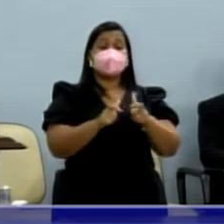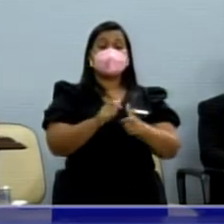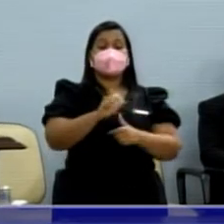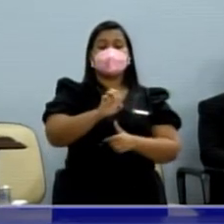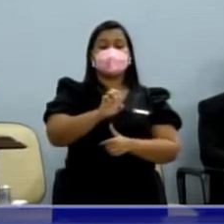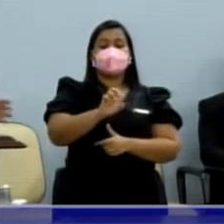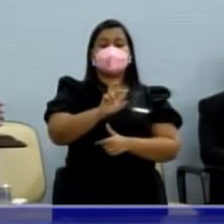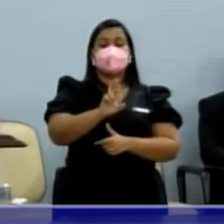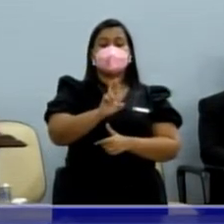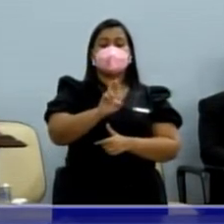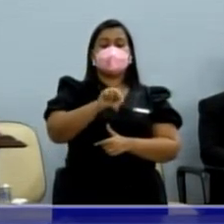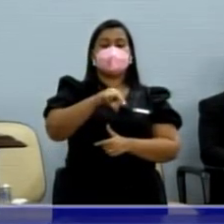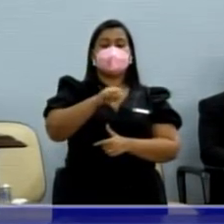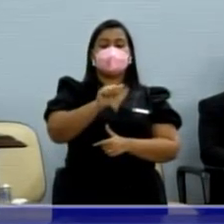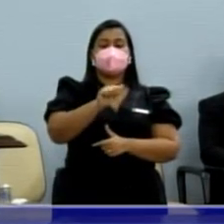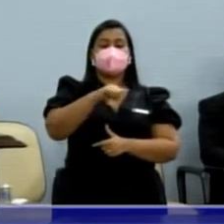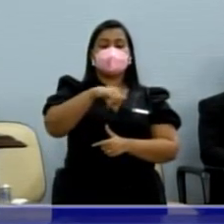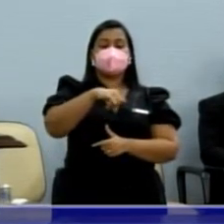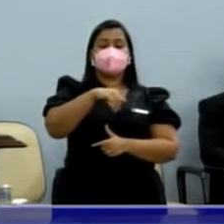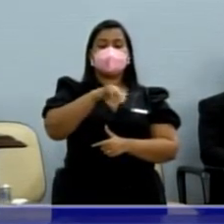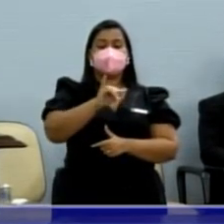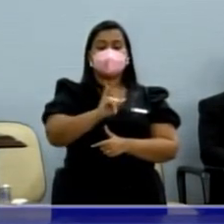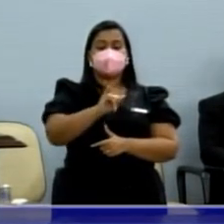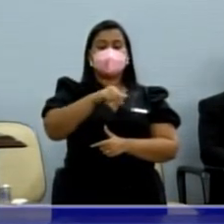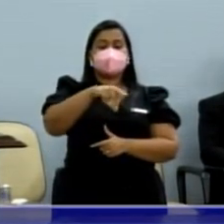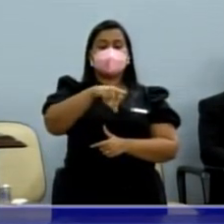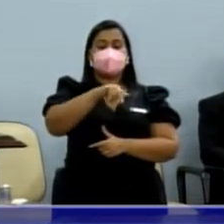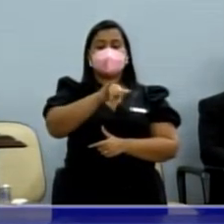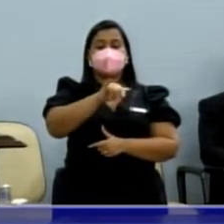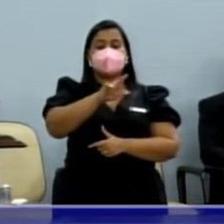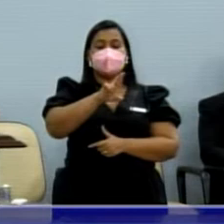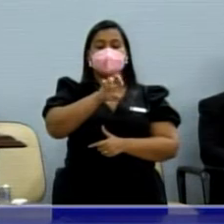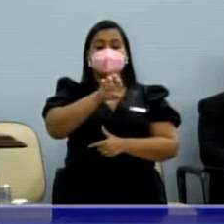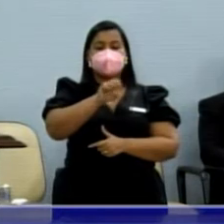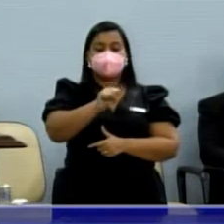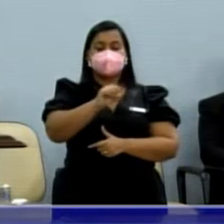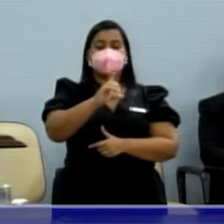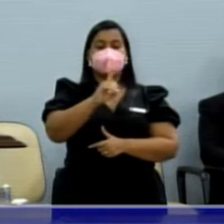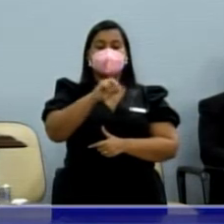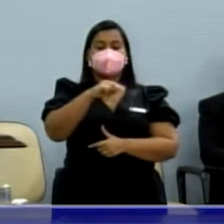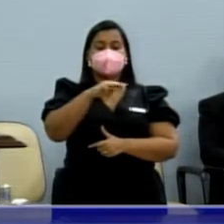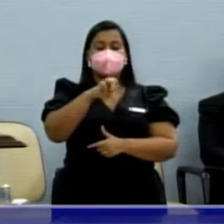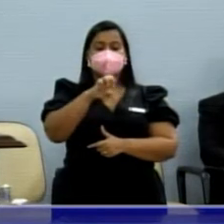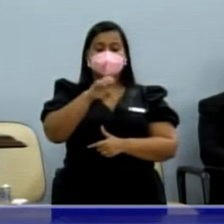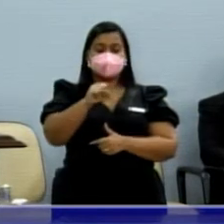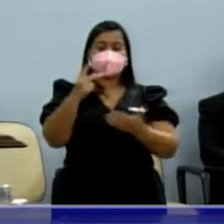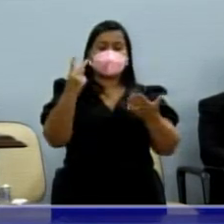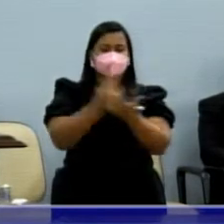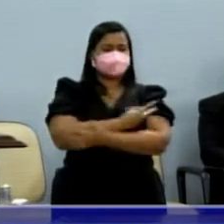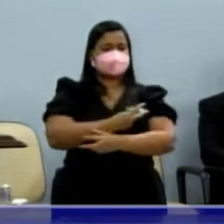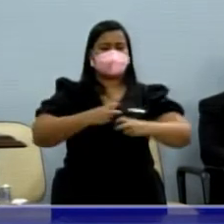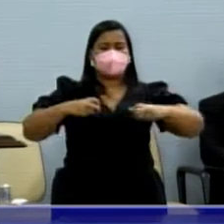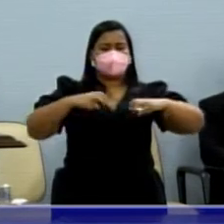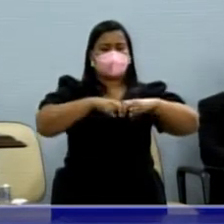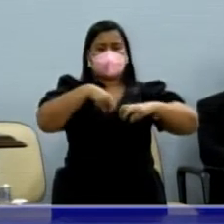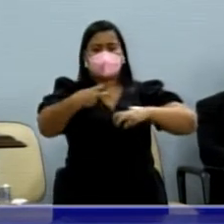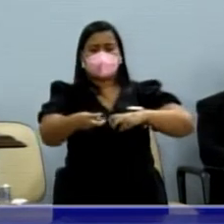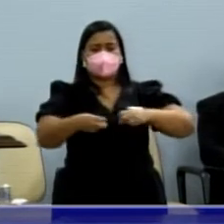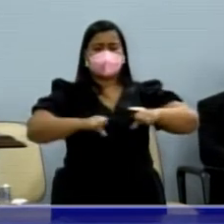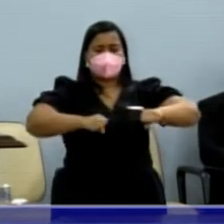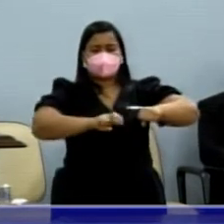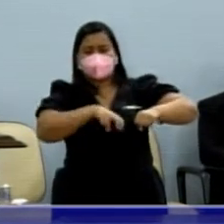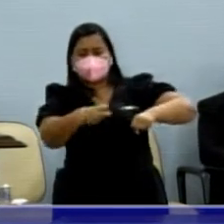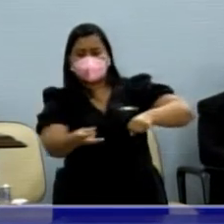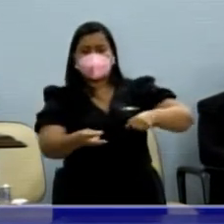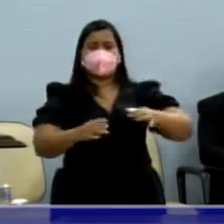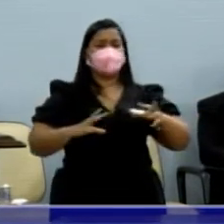ocorreram vários acidentes gravíssimos e essa luta não pertence só a mim, mas também pertence